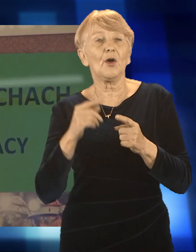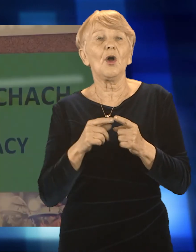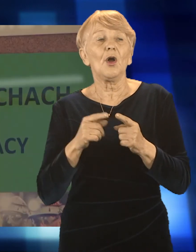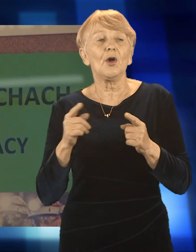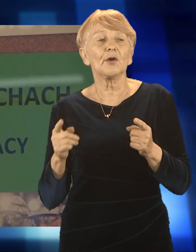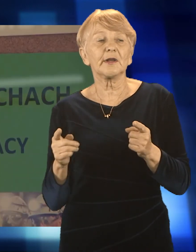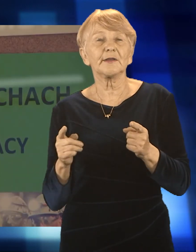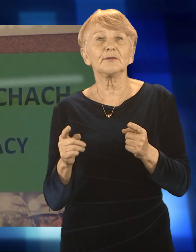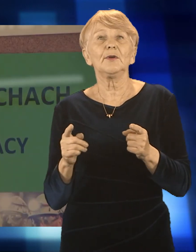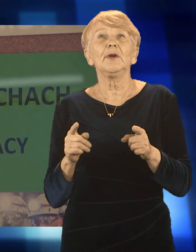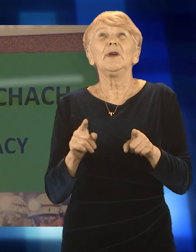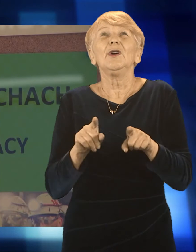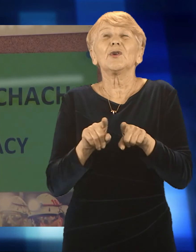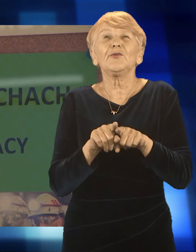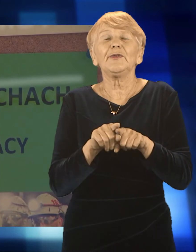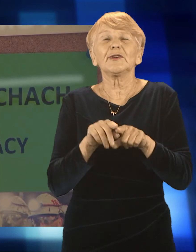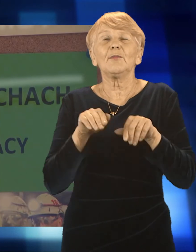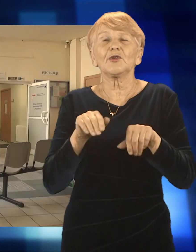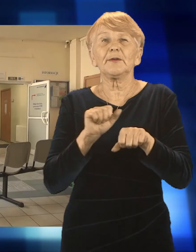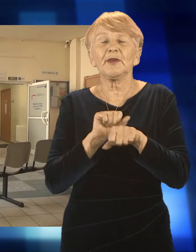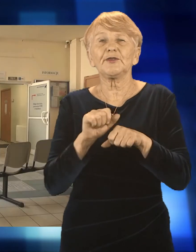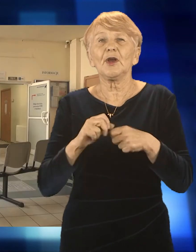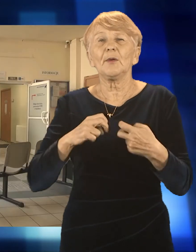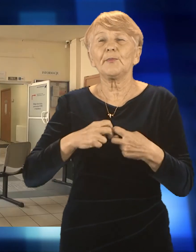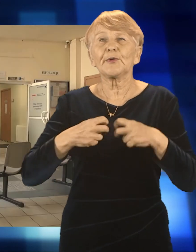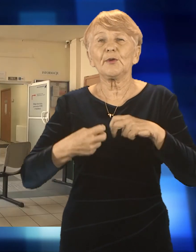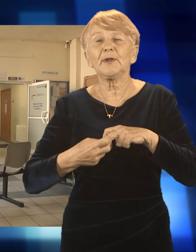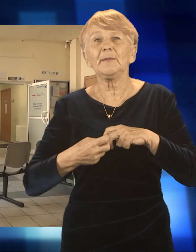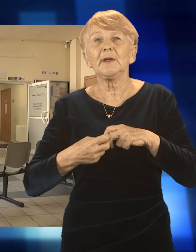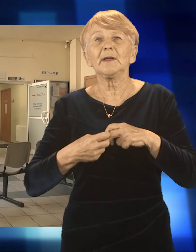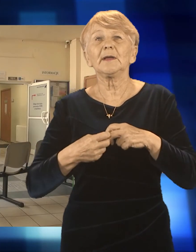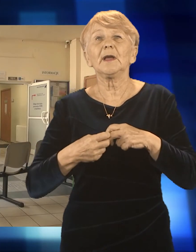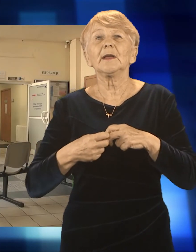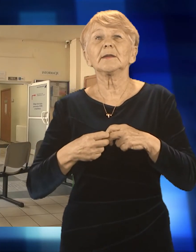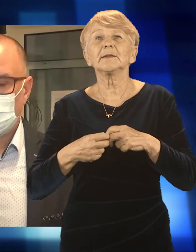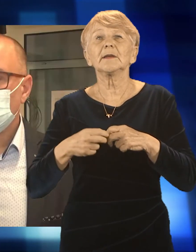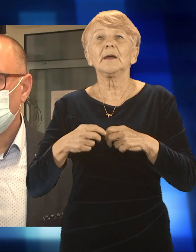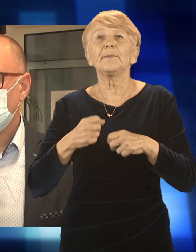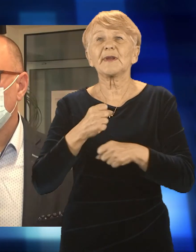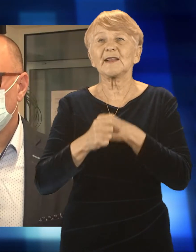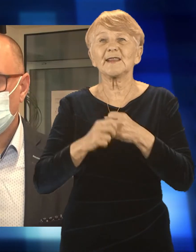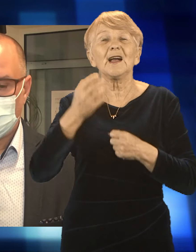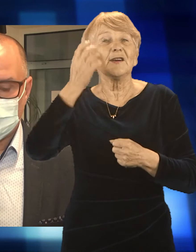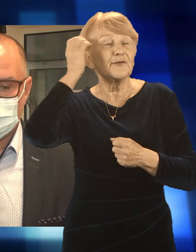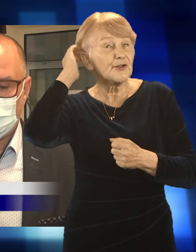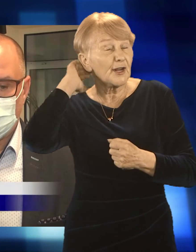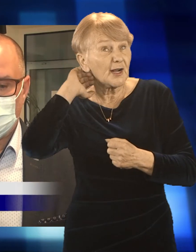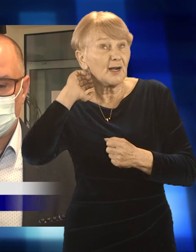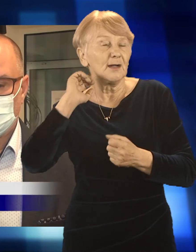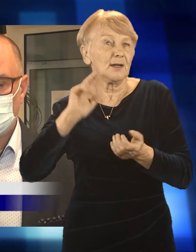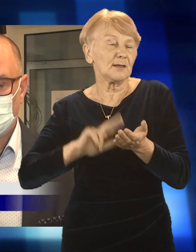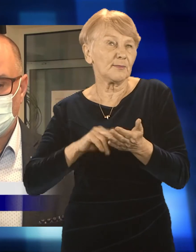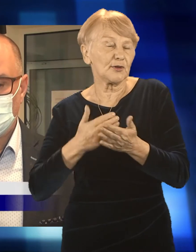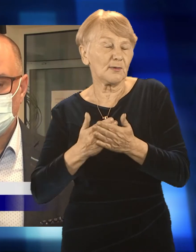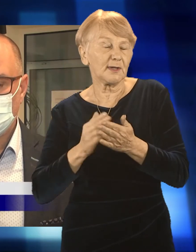aktywni. Zamknięte pozostają także granice z Czechami, a to może mieć wpływ na pracowników transgranicznych. To się wydarzyło tak naprawdę całkiem